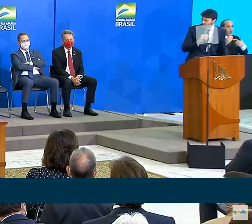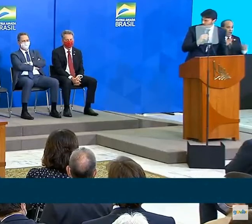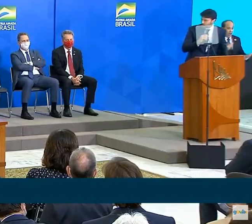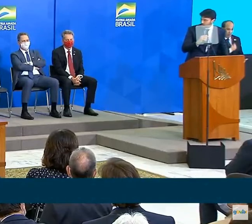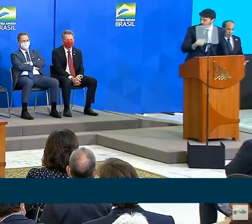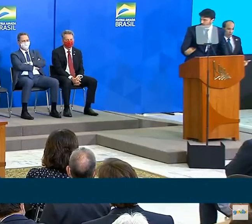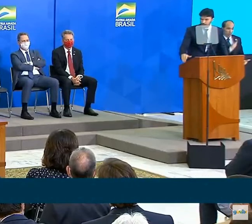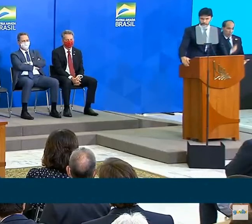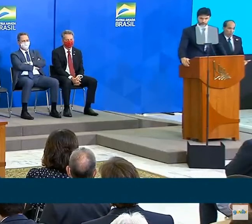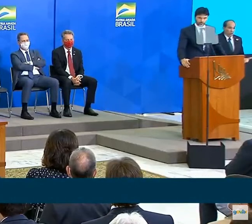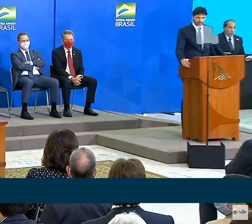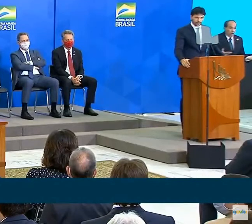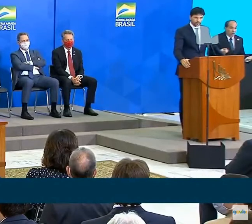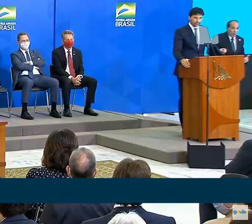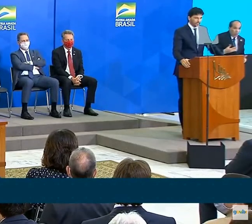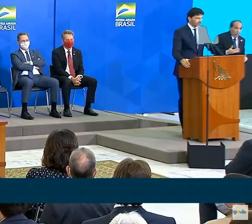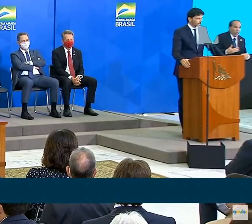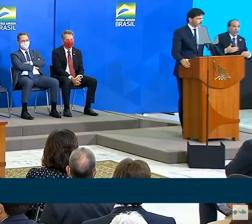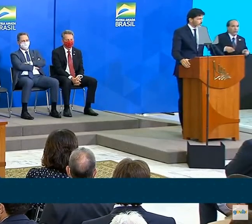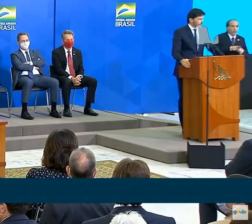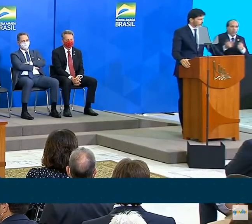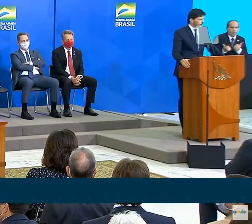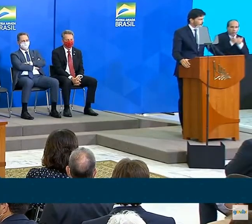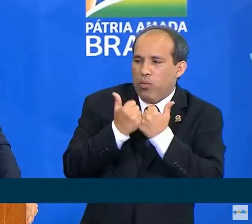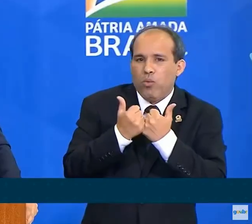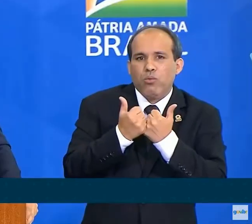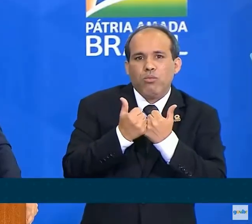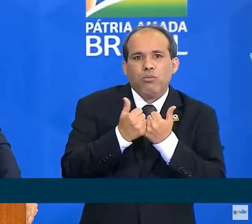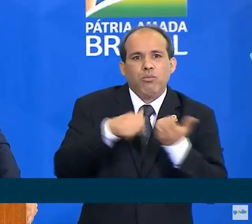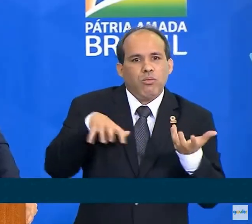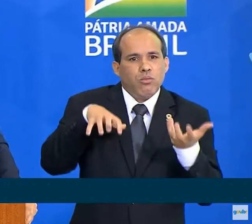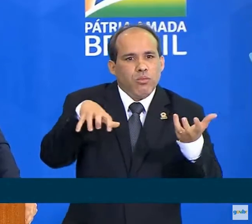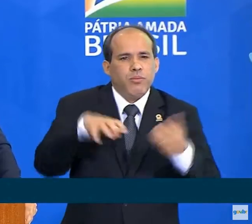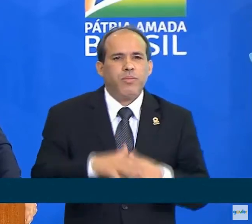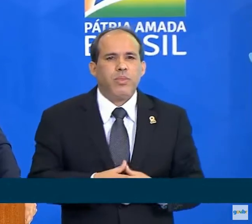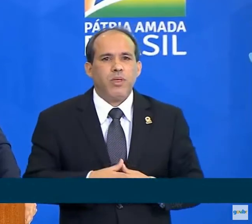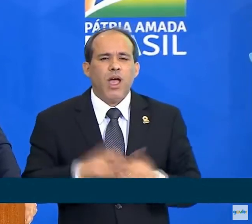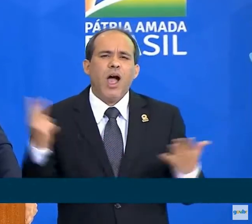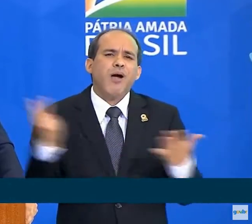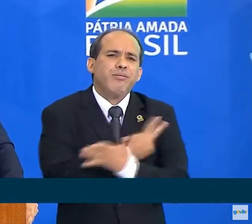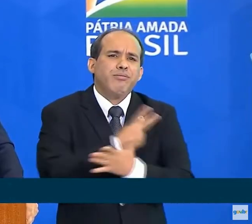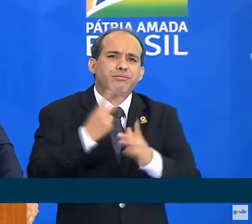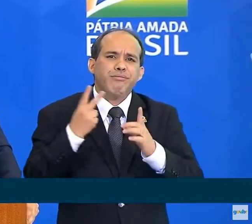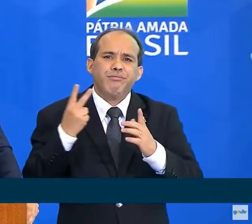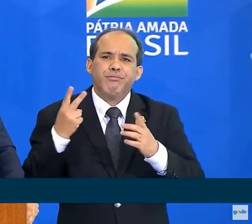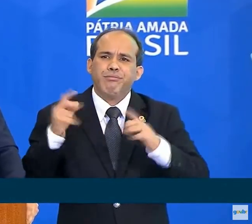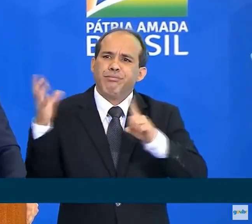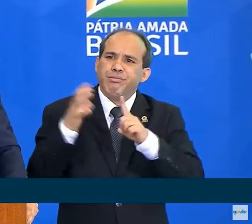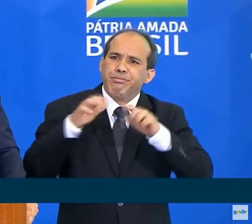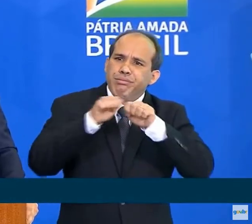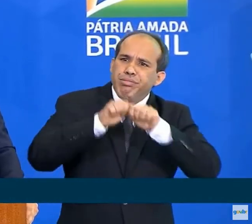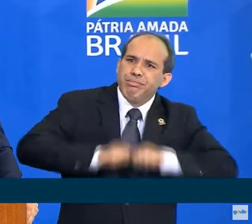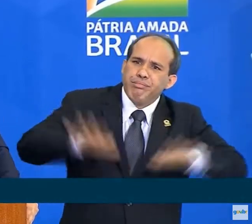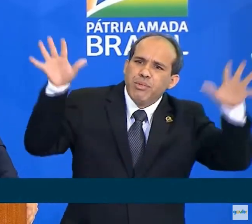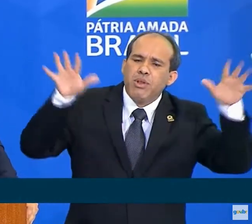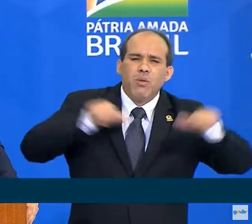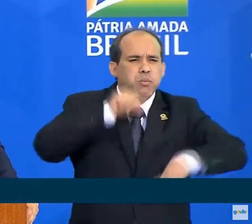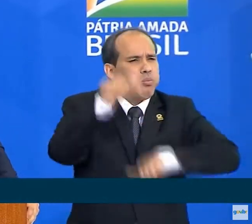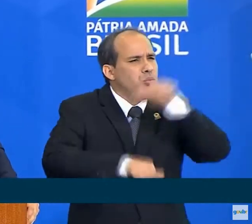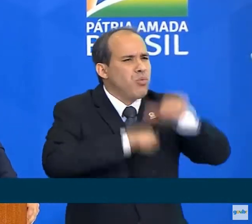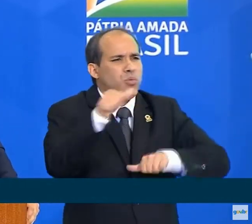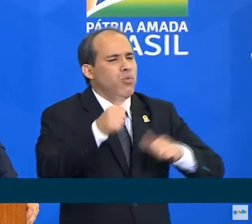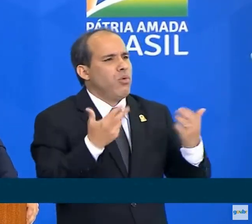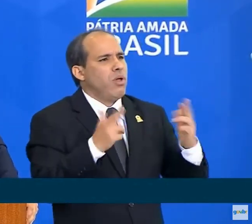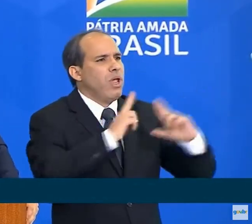do Congresso Nacional. Os efeitos da pandemia transformaram as relações interpessoais e a